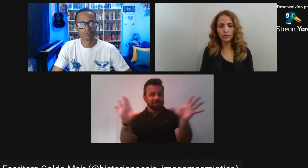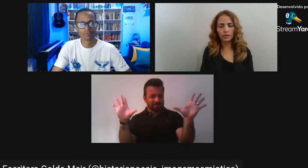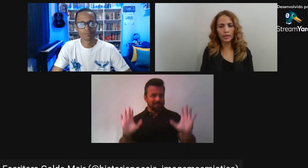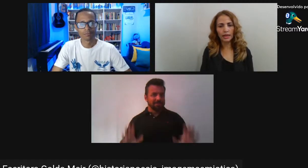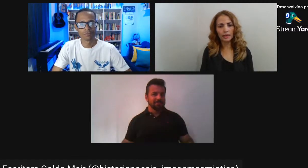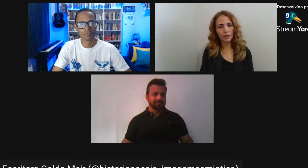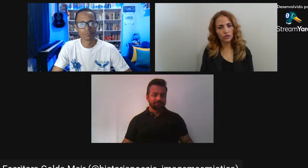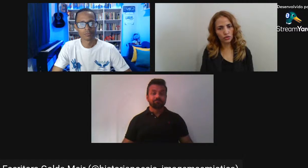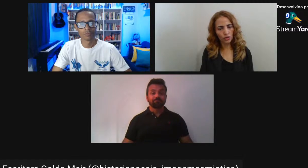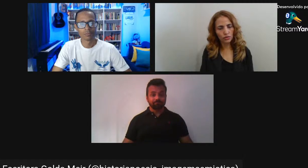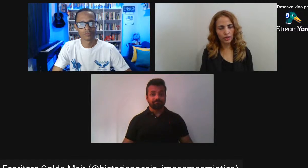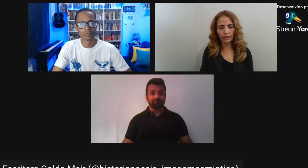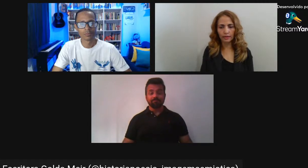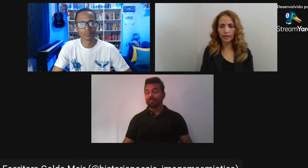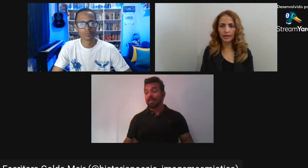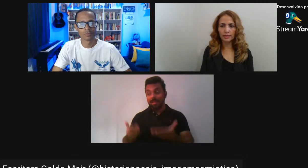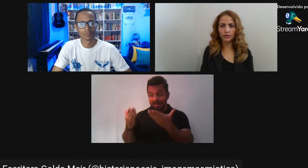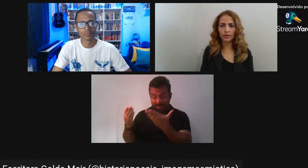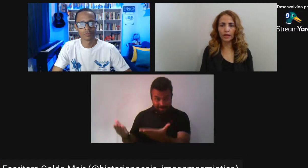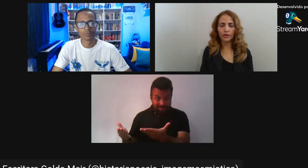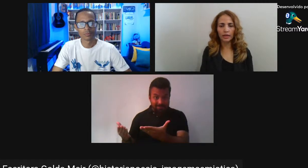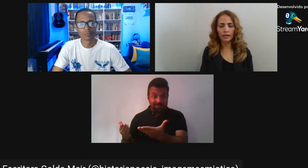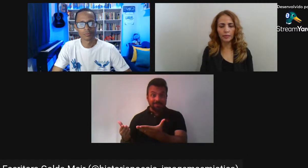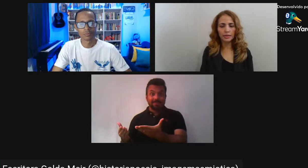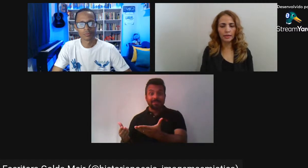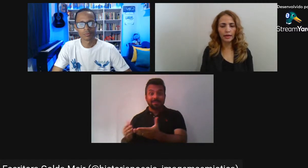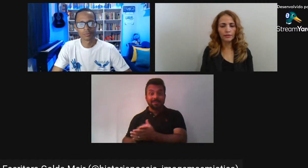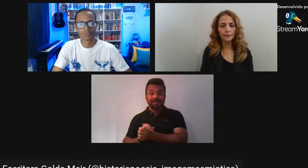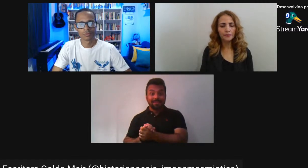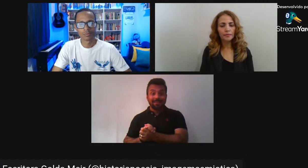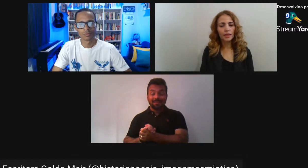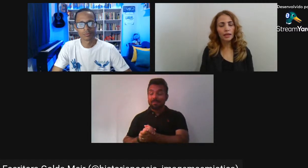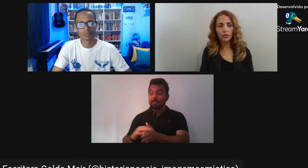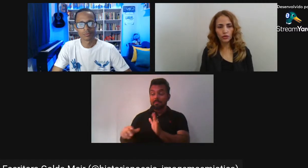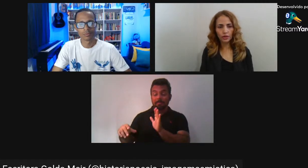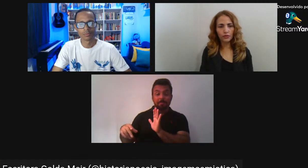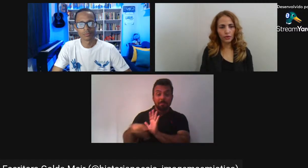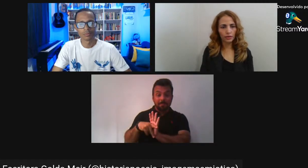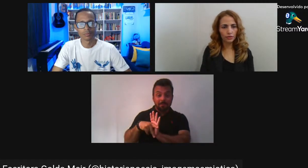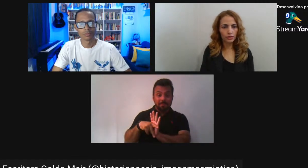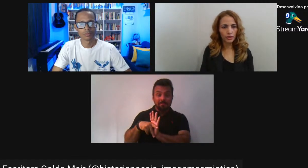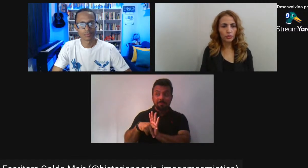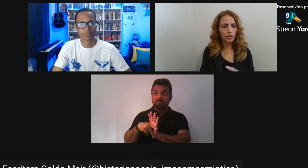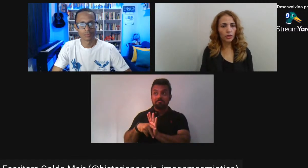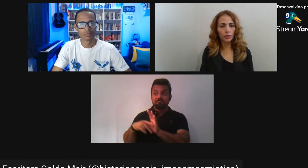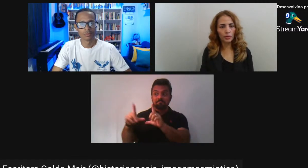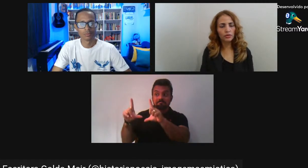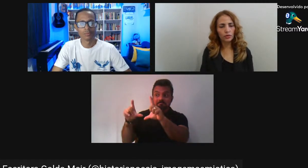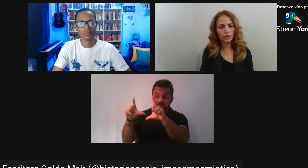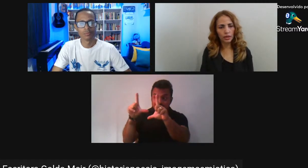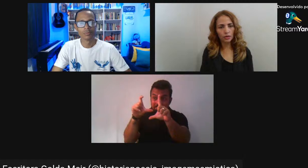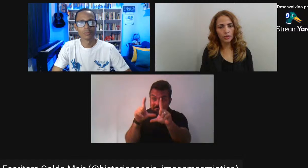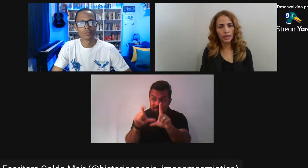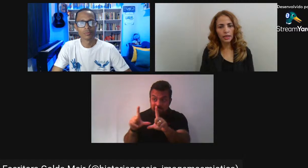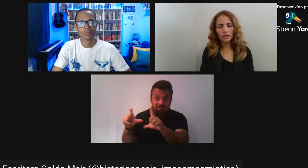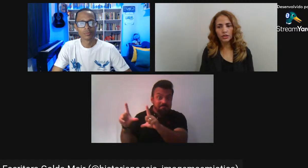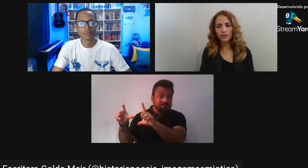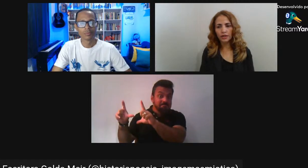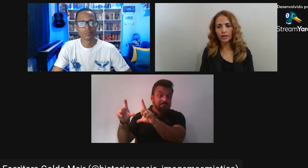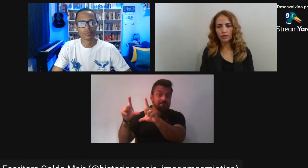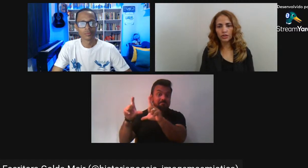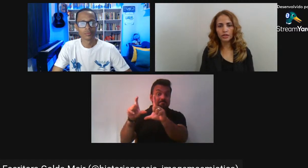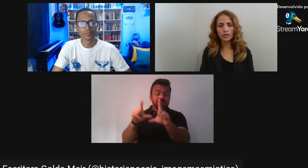momento Quando ele era apenas sócio Da casa fotográfica Que ele representava Ele não fotografou negros Eu pelo menos Não encontrei nenhuma